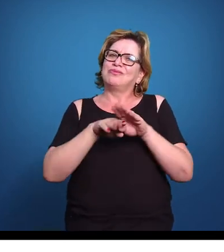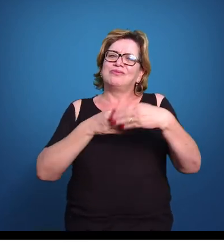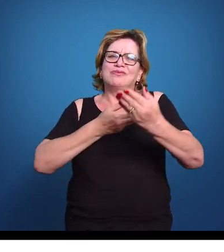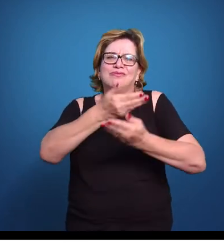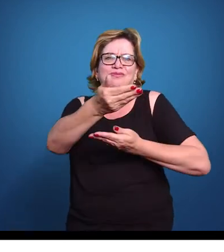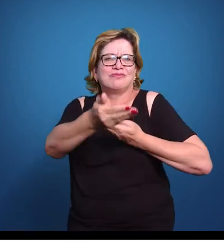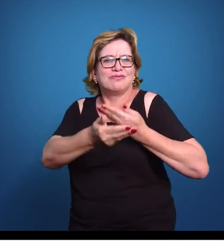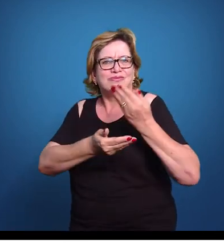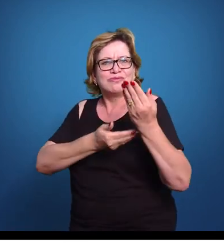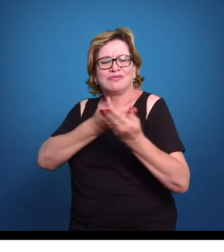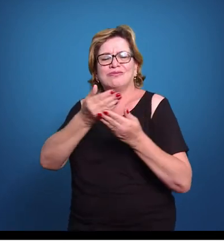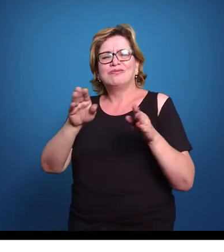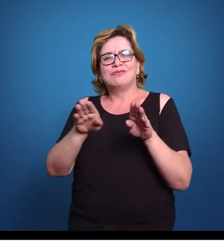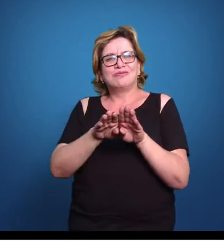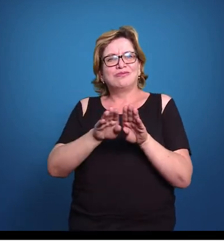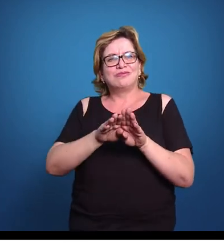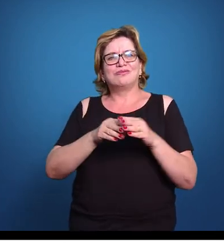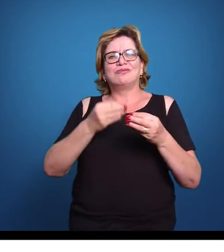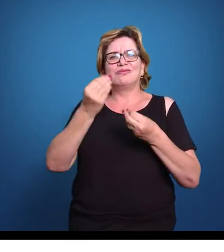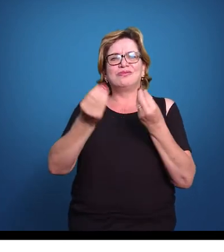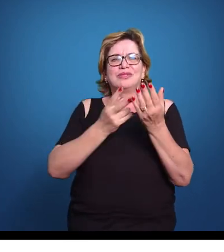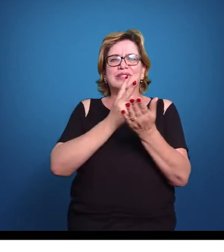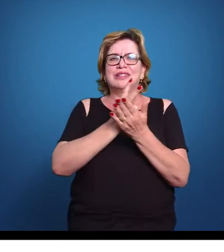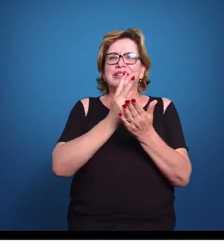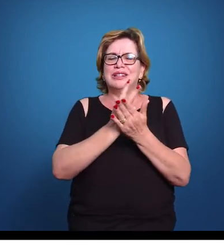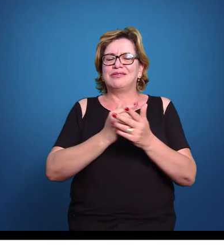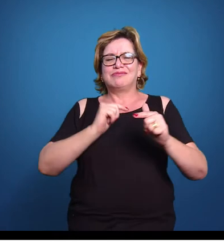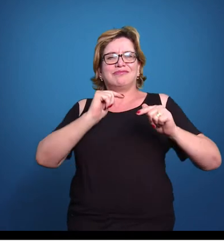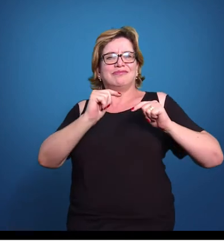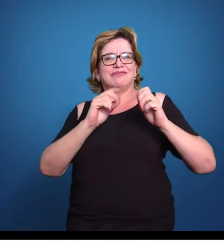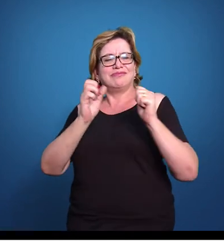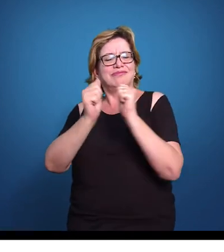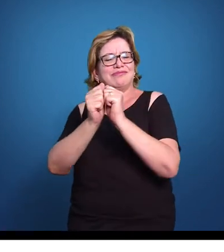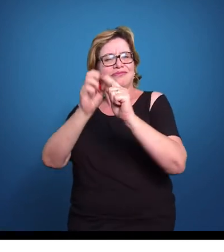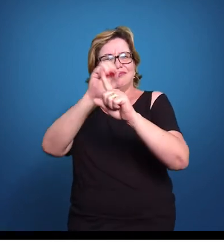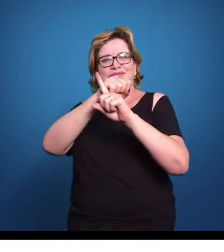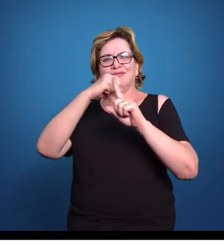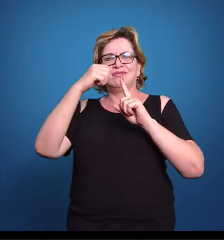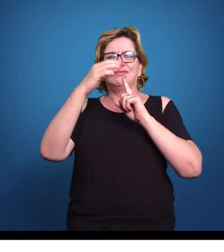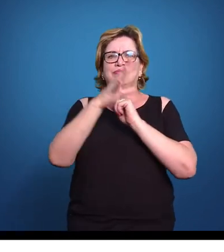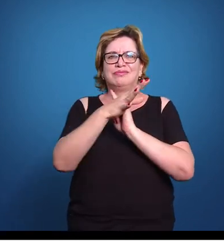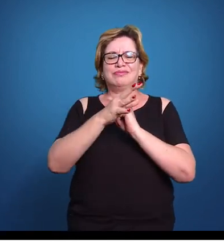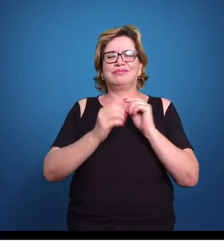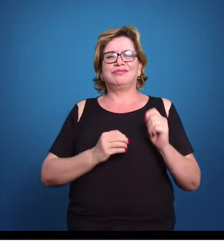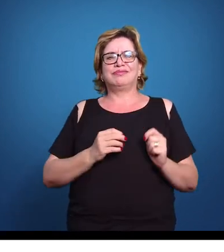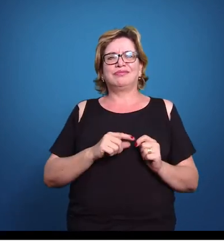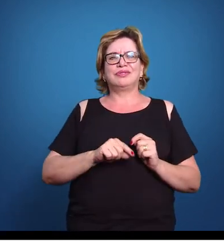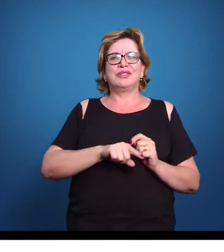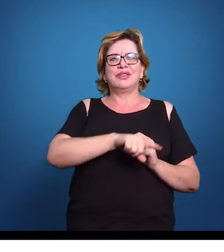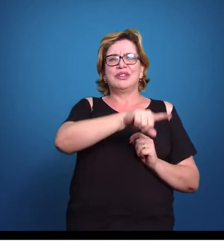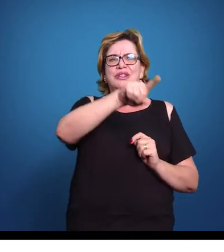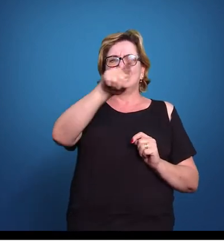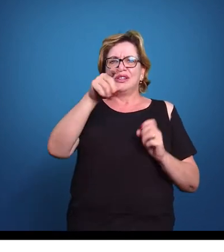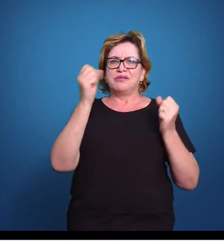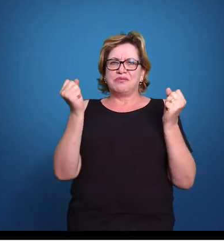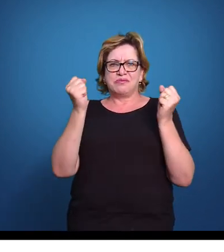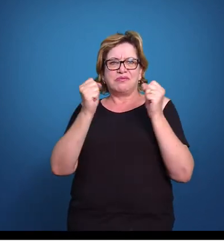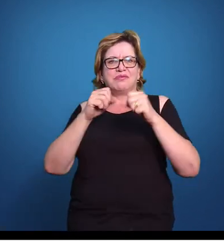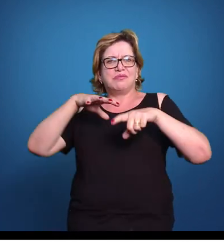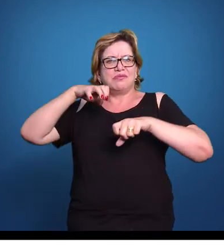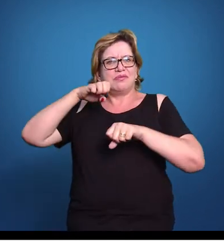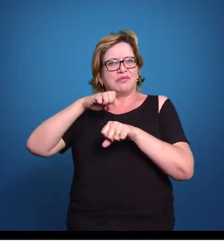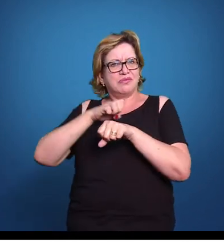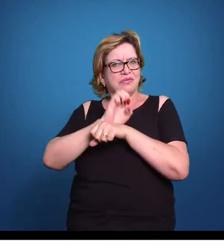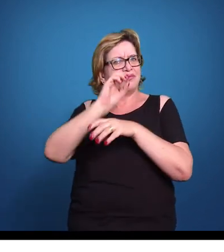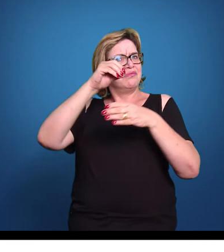comercializar e de atuar junto à sociedade. Então, você pode ter um empreendedorismo dentro de